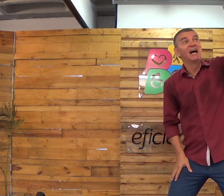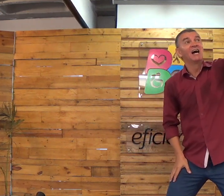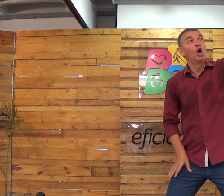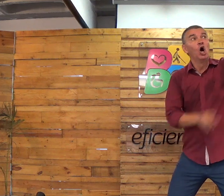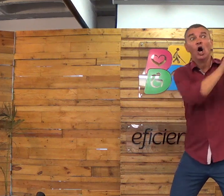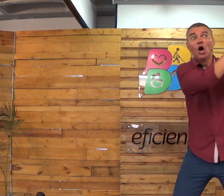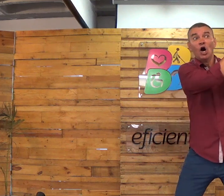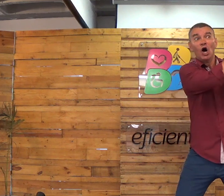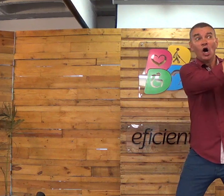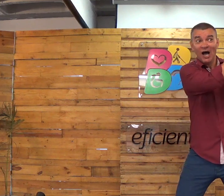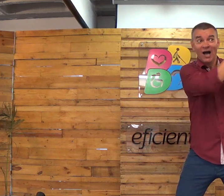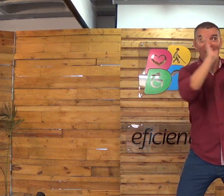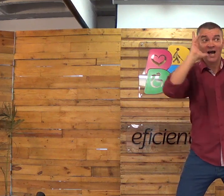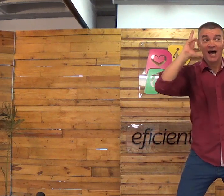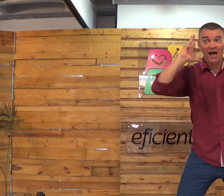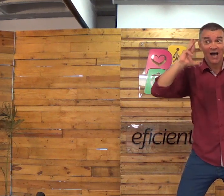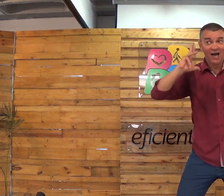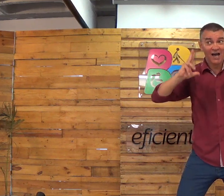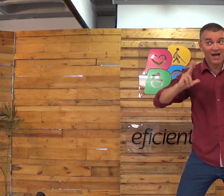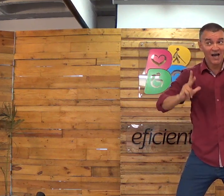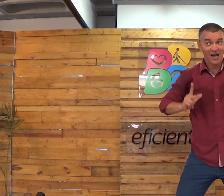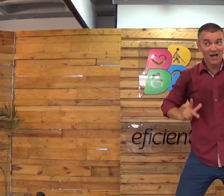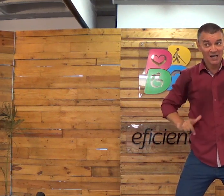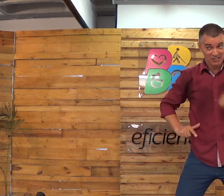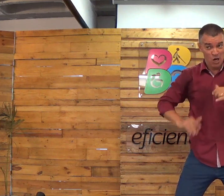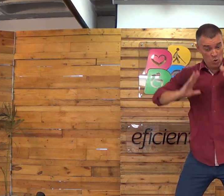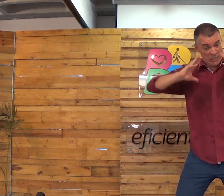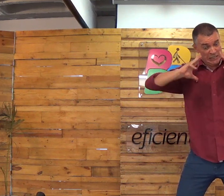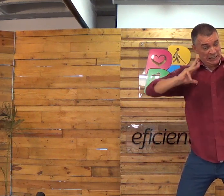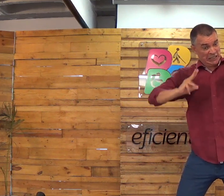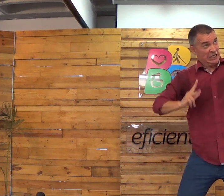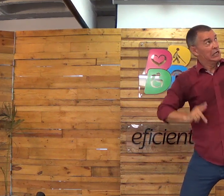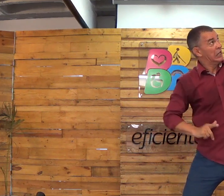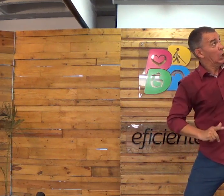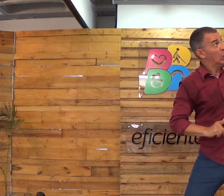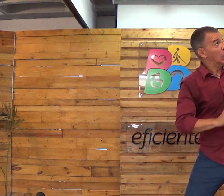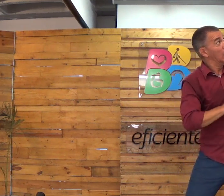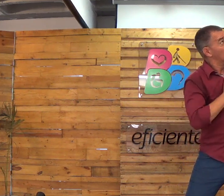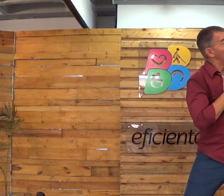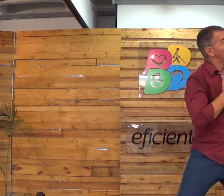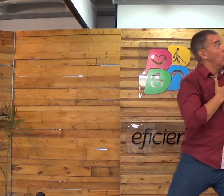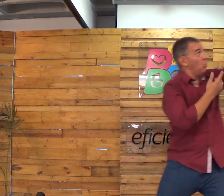Deus é santo. Presta atenção. Santo. Esse sinal.